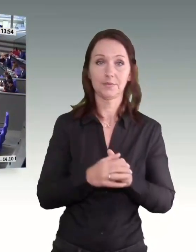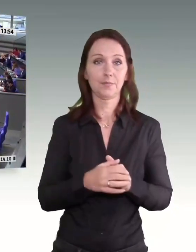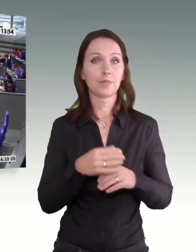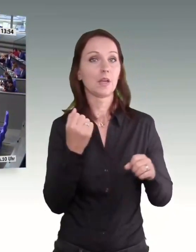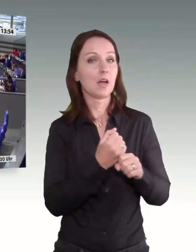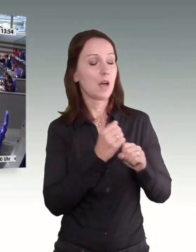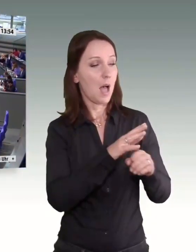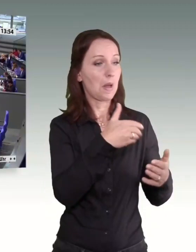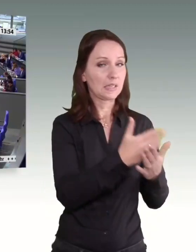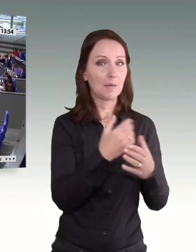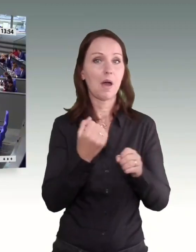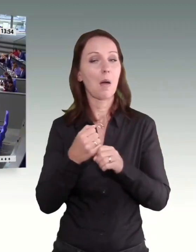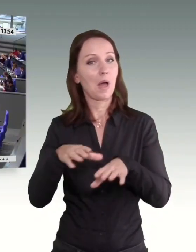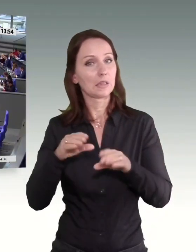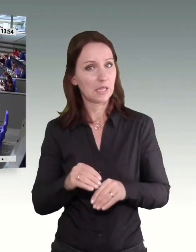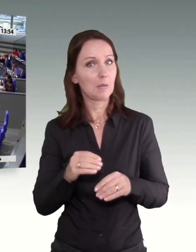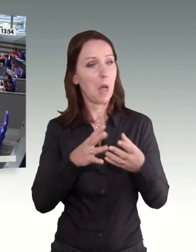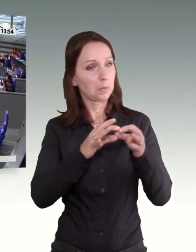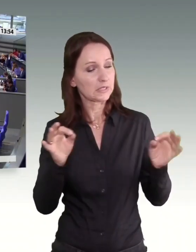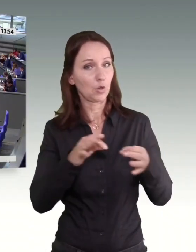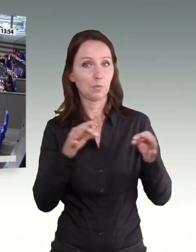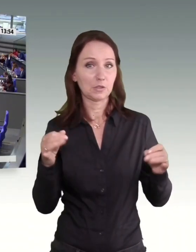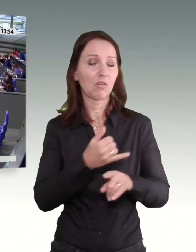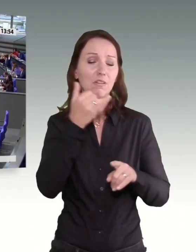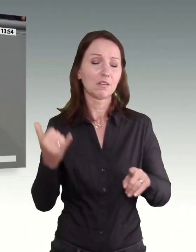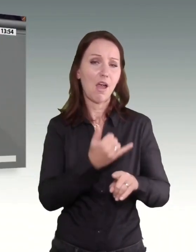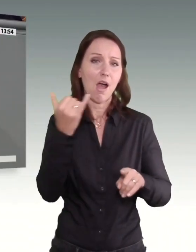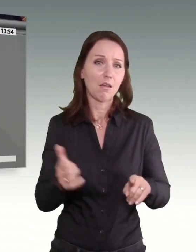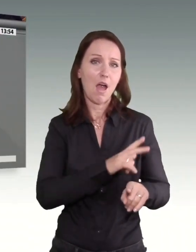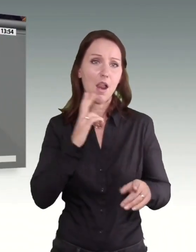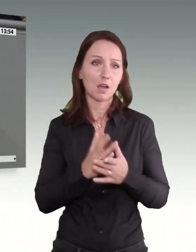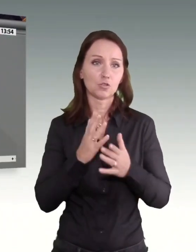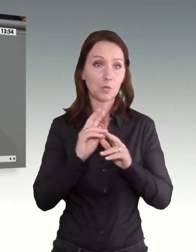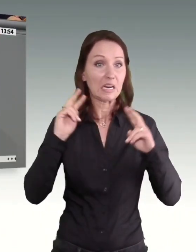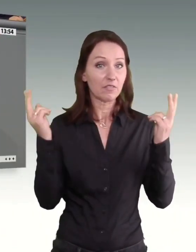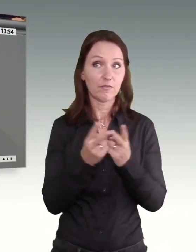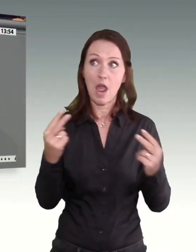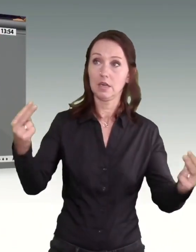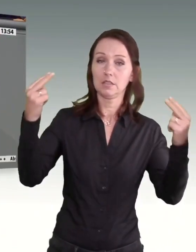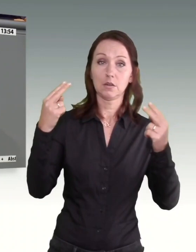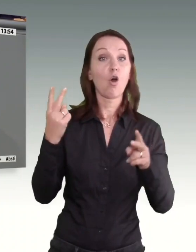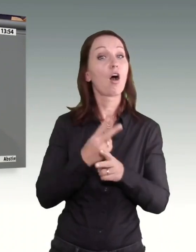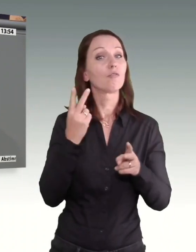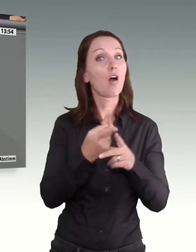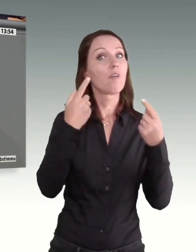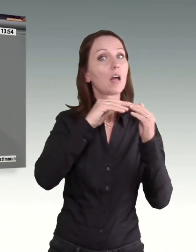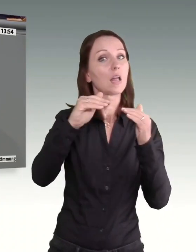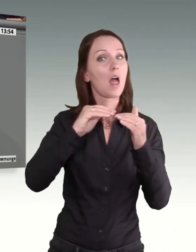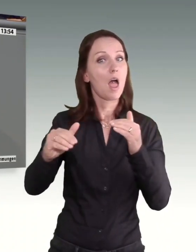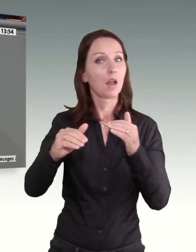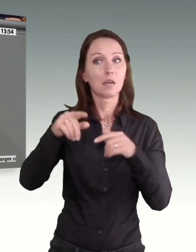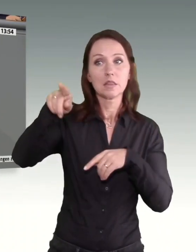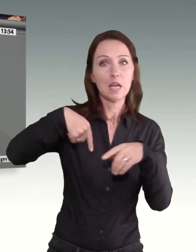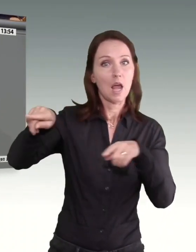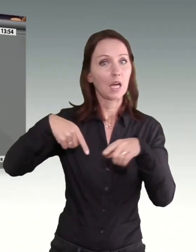Arbeitnehmern seit vielem. Und die Welt blickt auf uns. Wir empfangen sehr oft hier Delegationen aus anderen Ländern, die sich informieren.